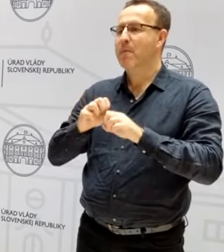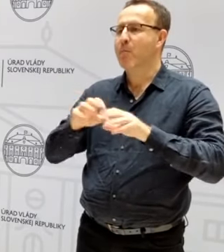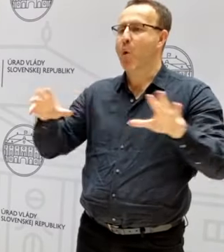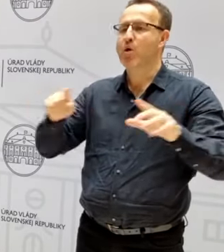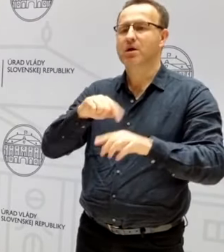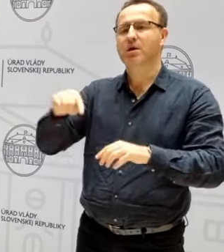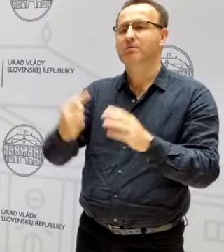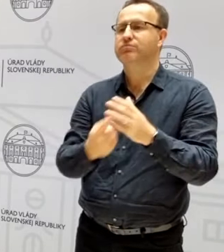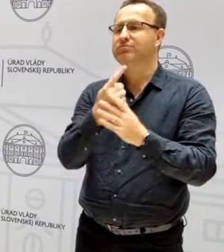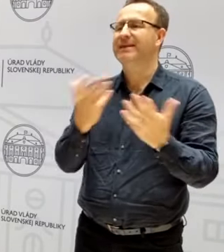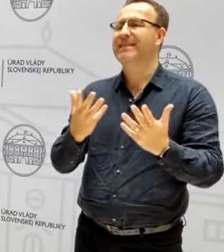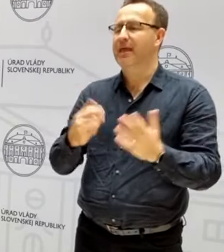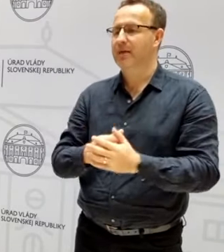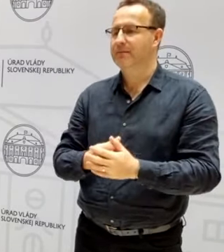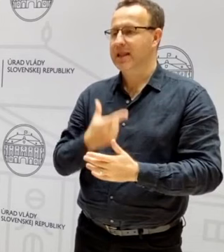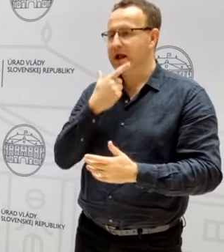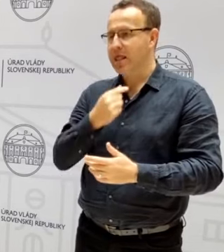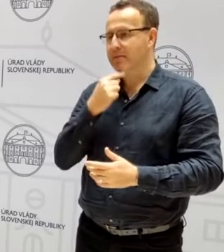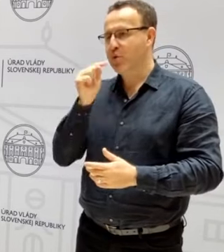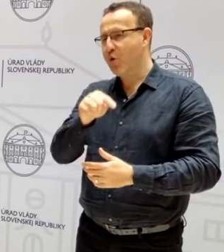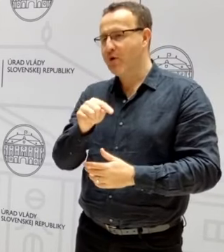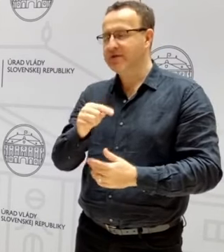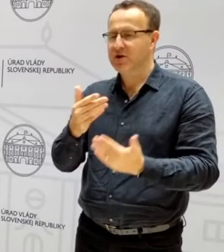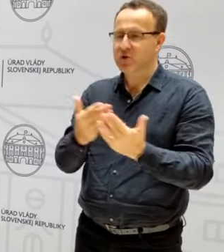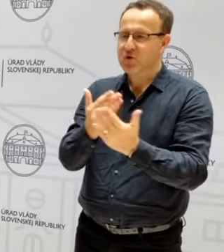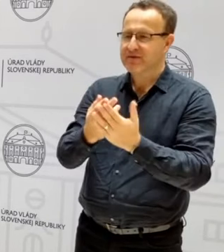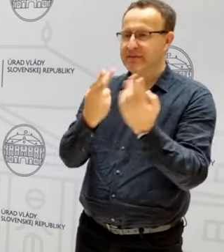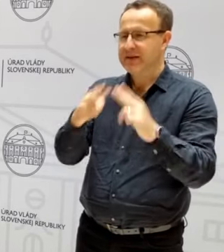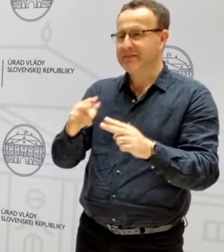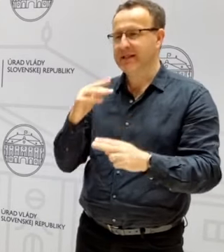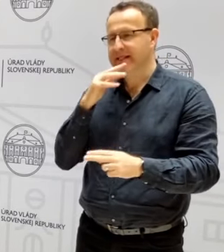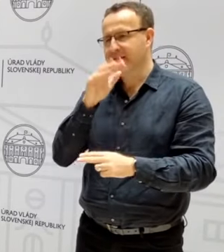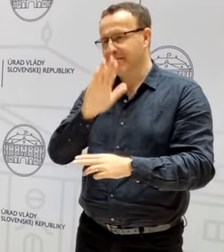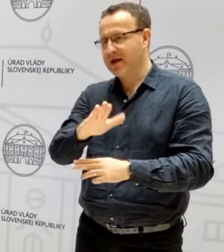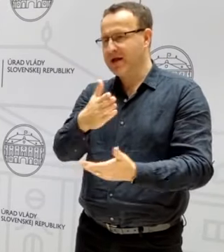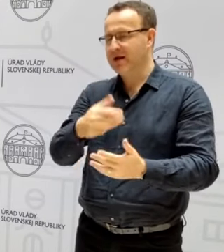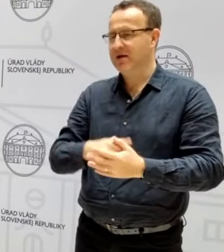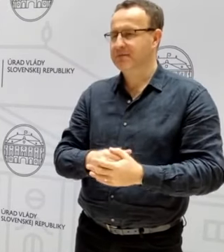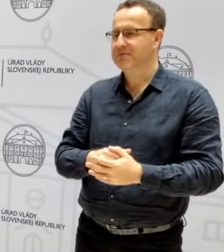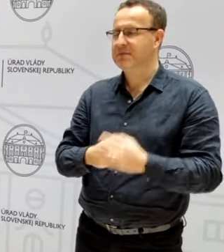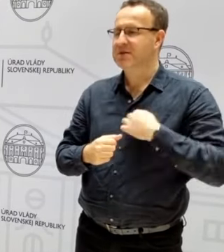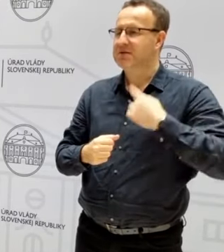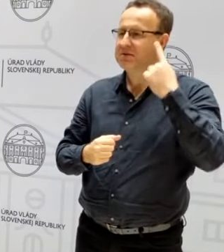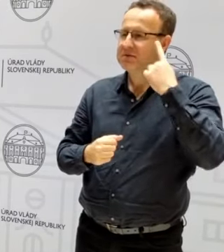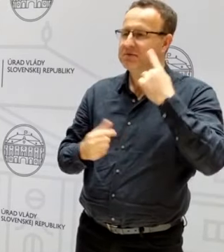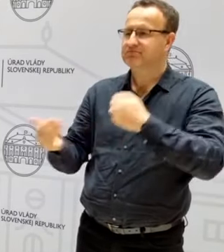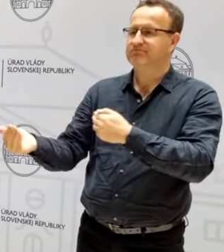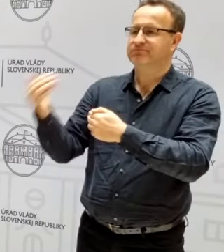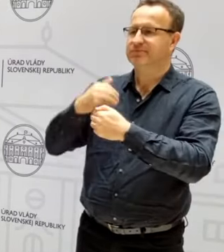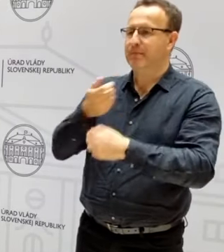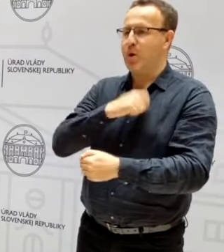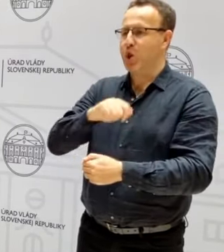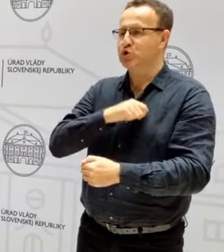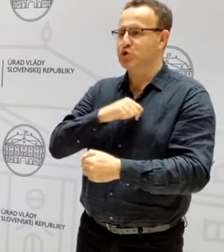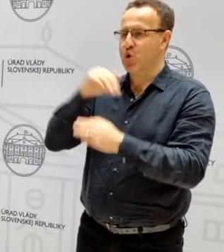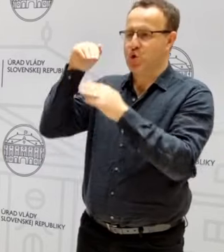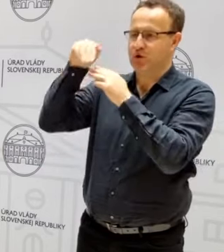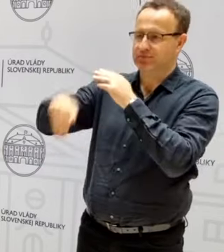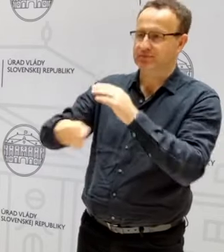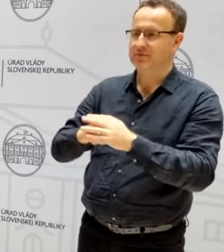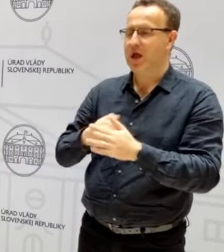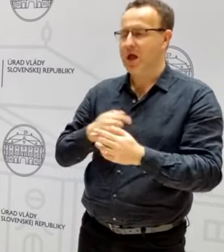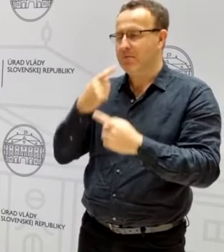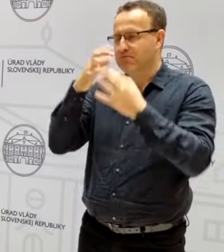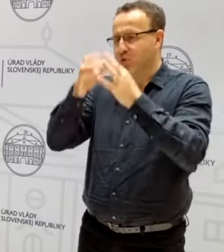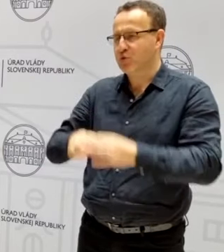Na Liptove sme zaznamenali nejaké nové prípady. Predpokladáme, že k nám prešli z Polska a situáciu podrobne